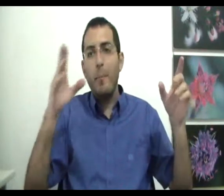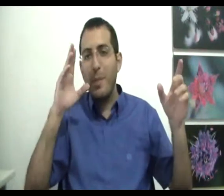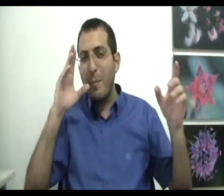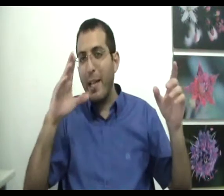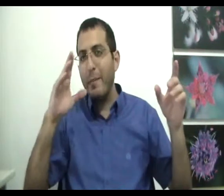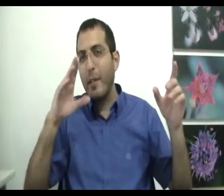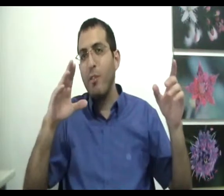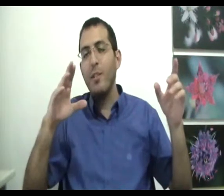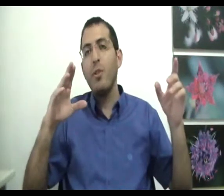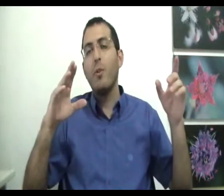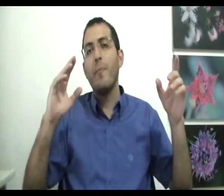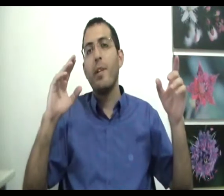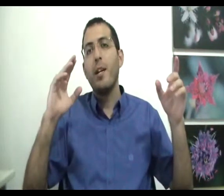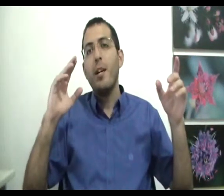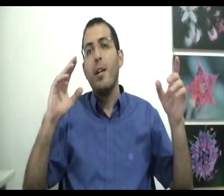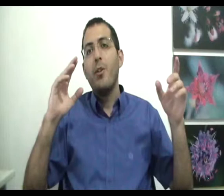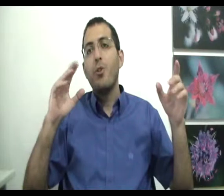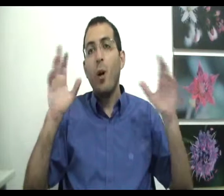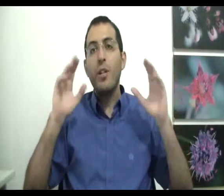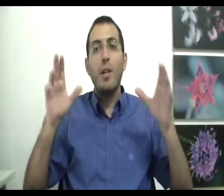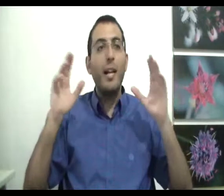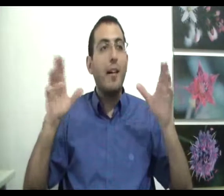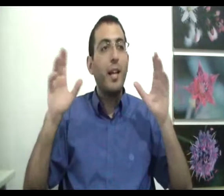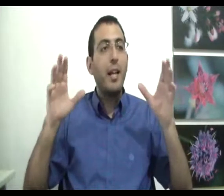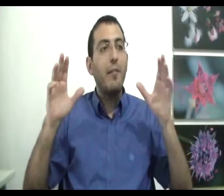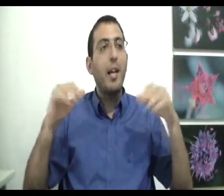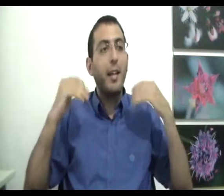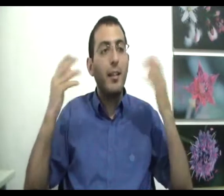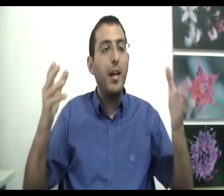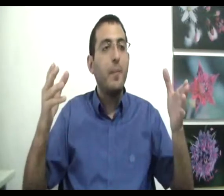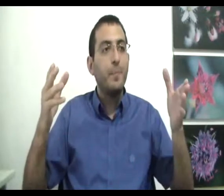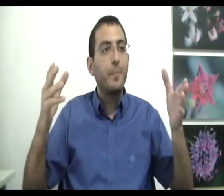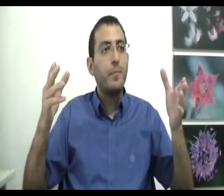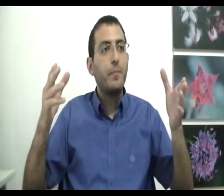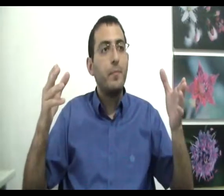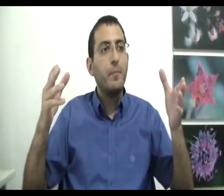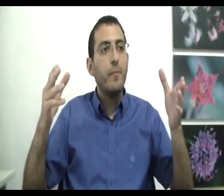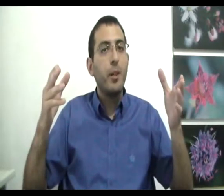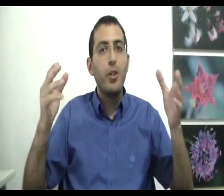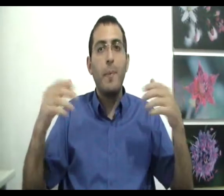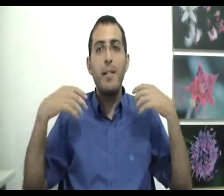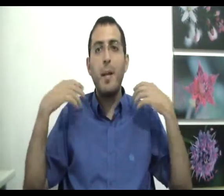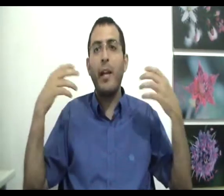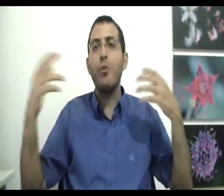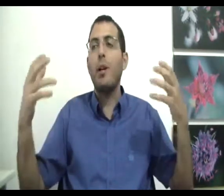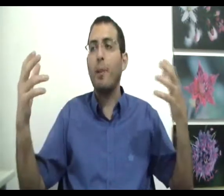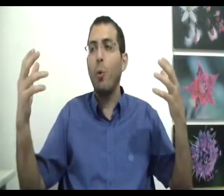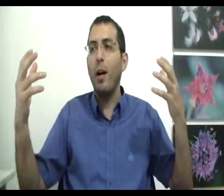מתמקד בחשיבה שלו שהוא עכשיו הולך להרוויח להרוויח כדי שבעצם להרגיש יותר בטוח